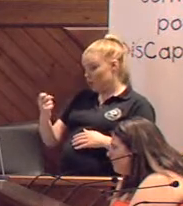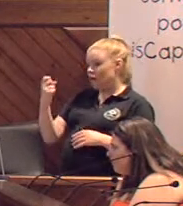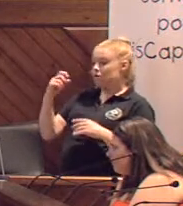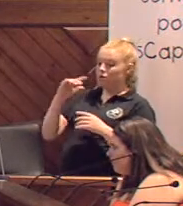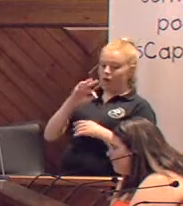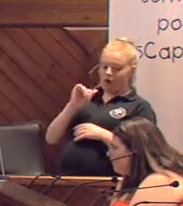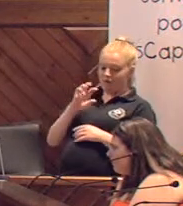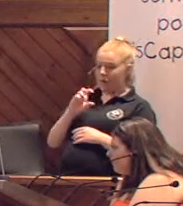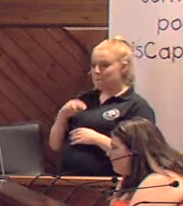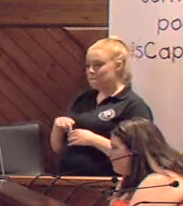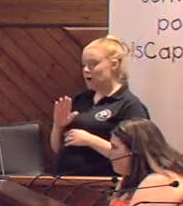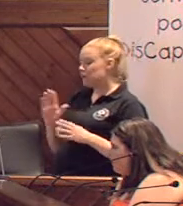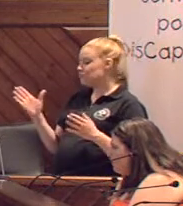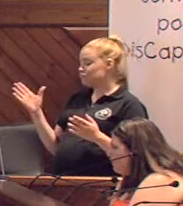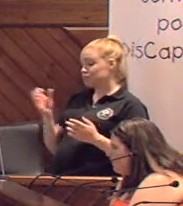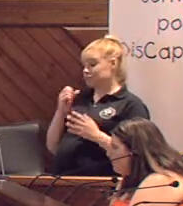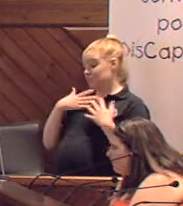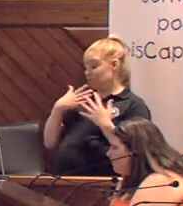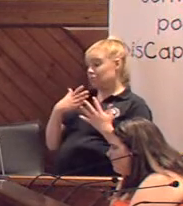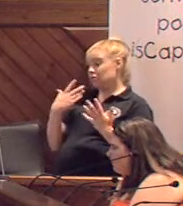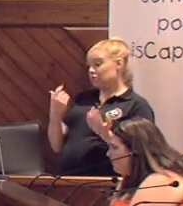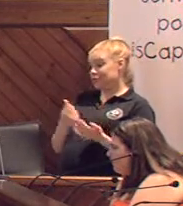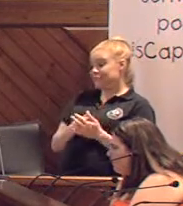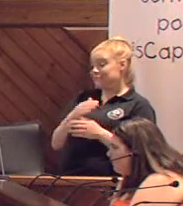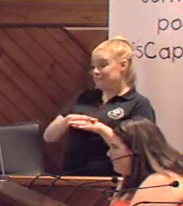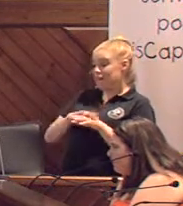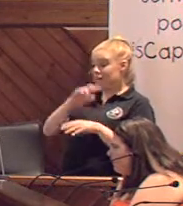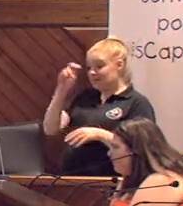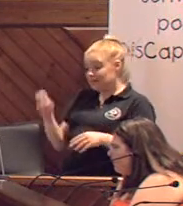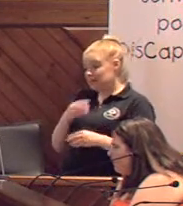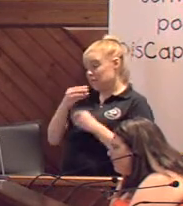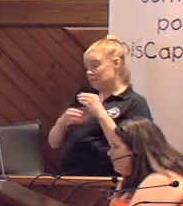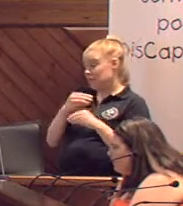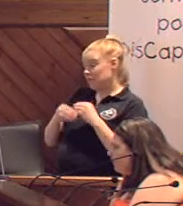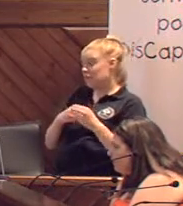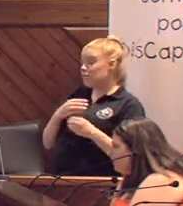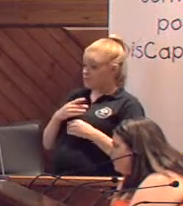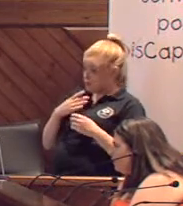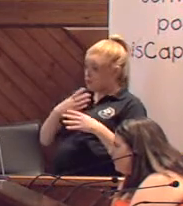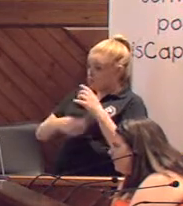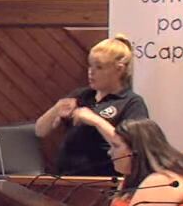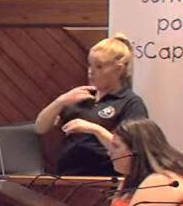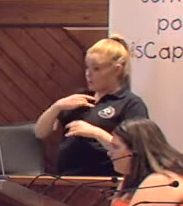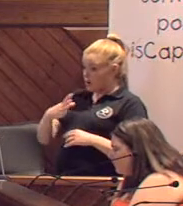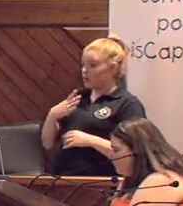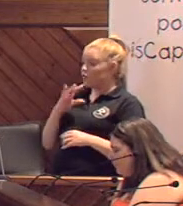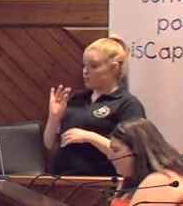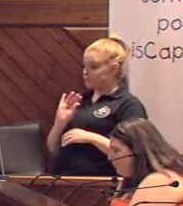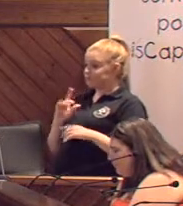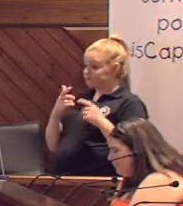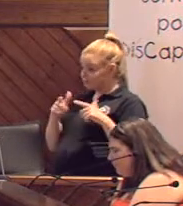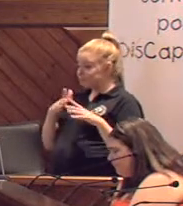de Afemba, son de verdad los que hacen que se puedan llevar a cabo muchas actividades. Y de verdad que Pozo Blanco, en